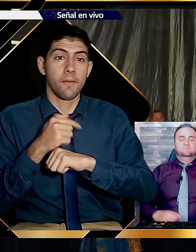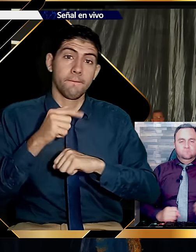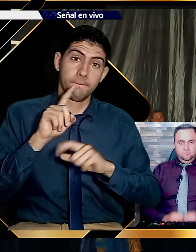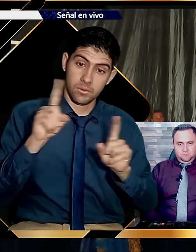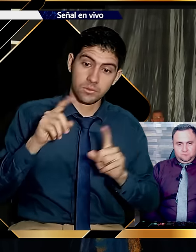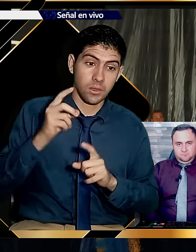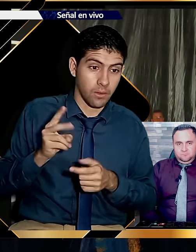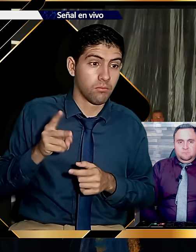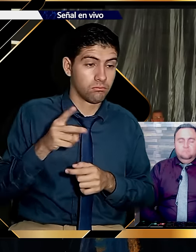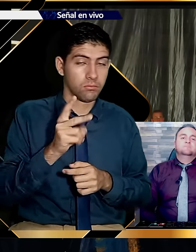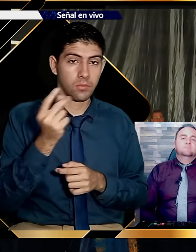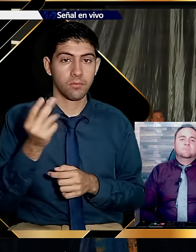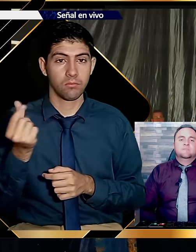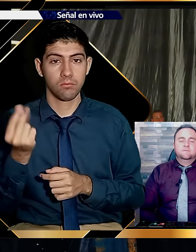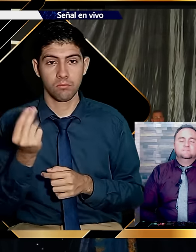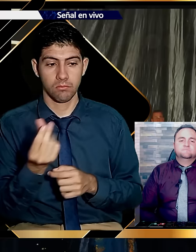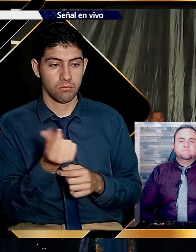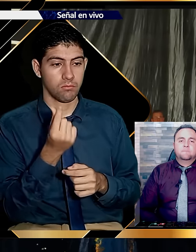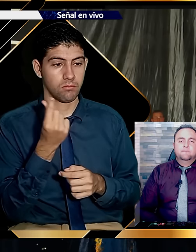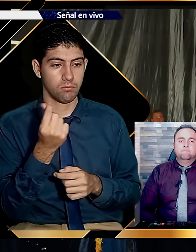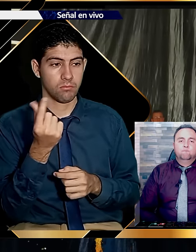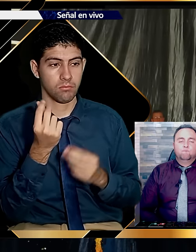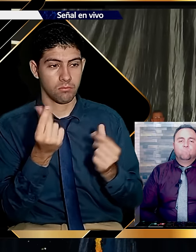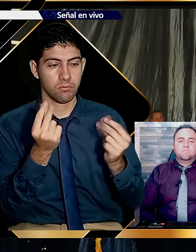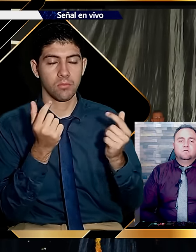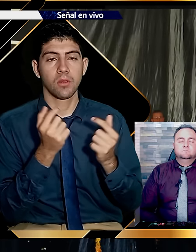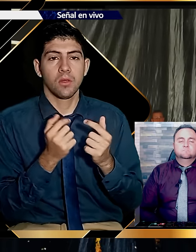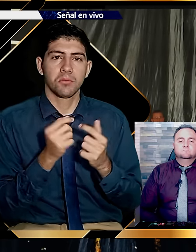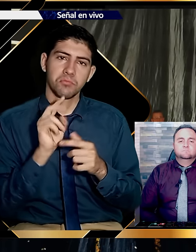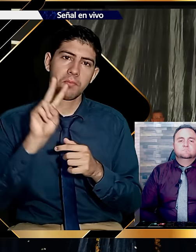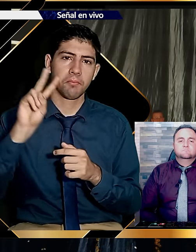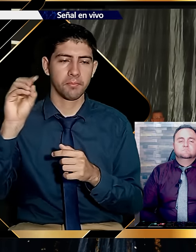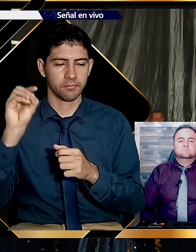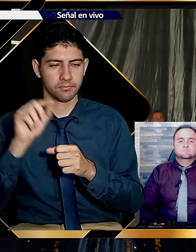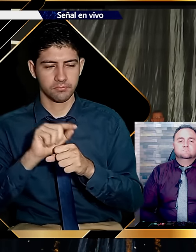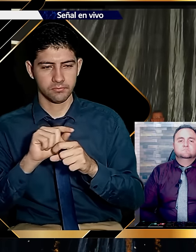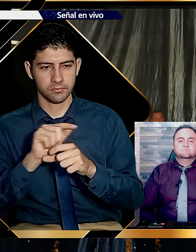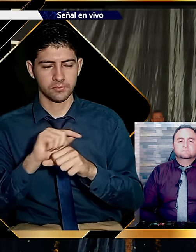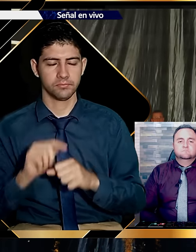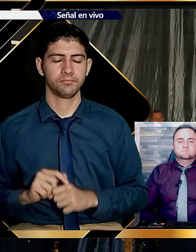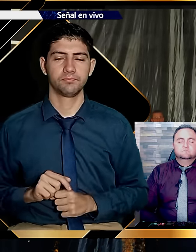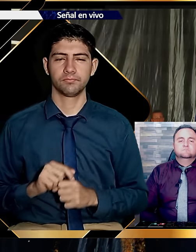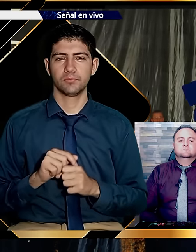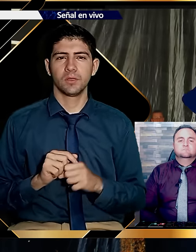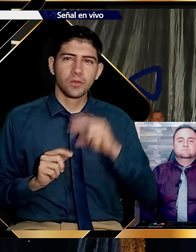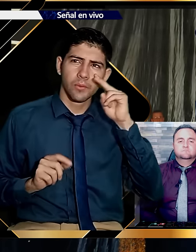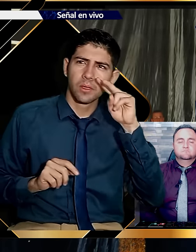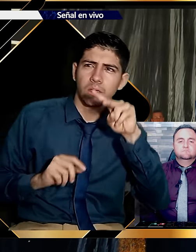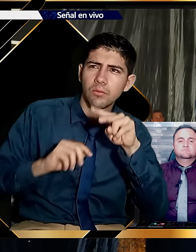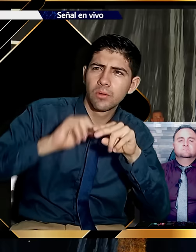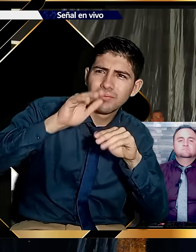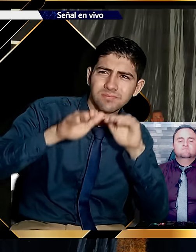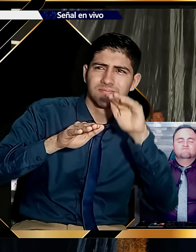ese techo, aquí cerquita. Había que descender a una profundidad y luego empezar a